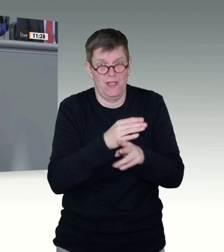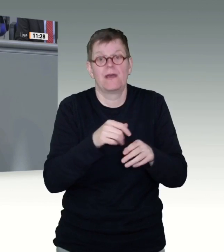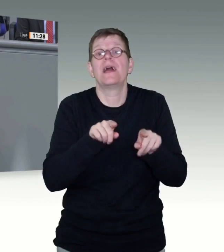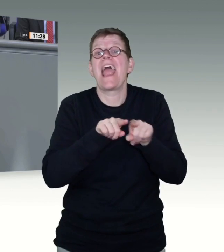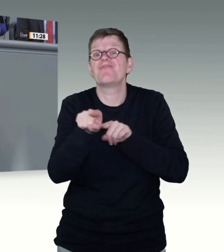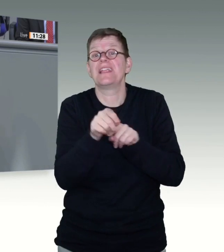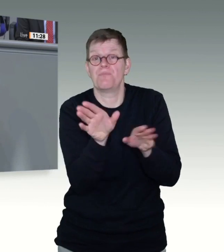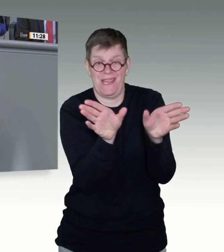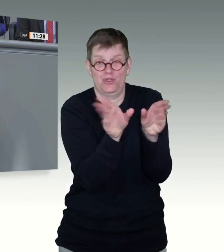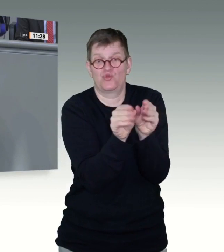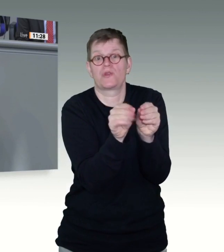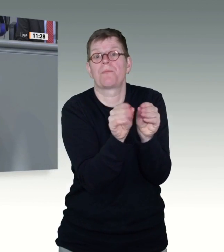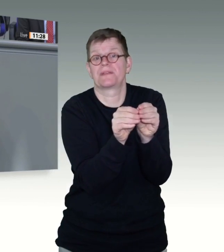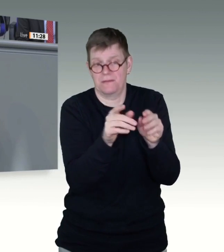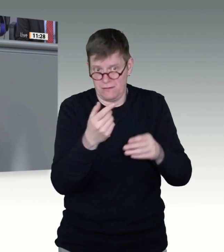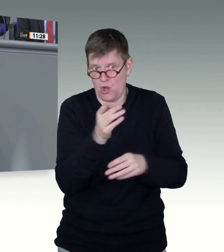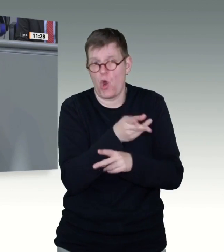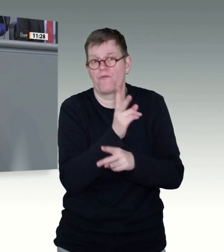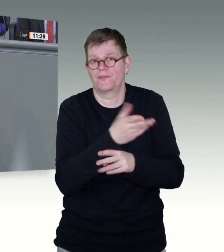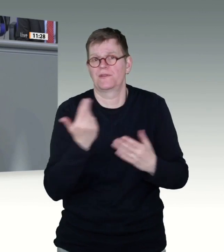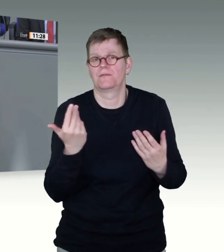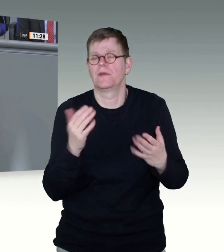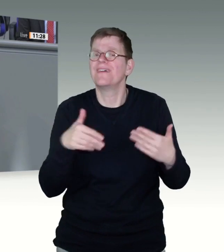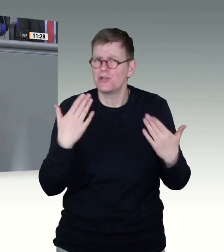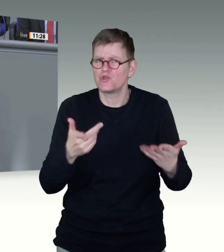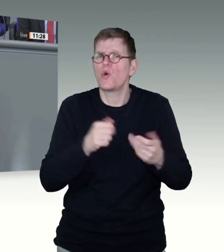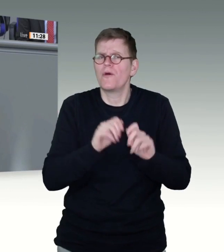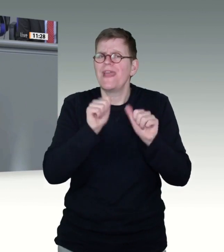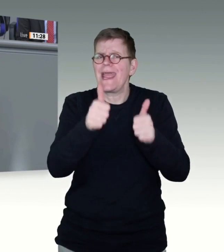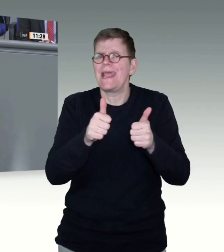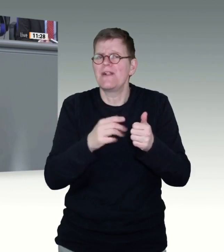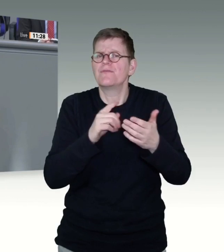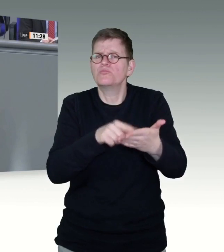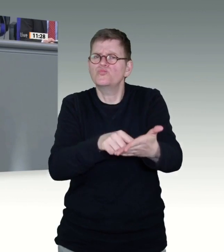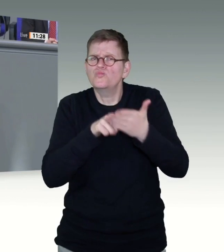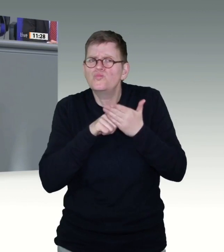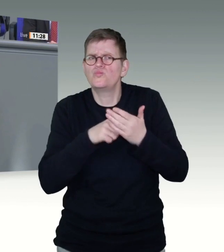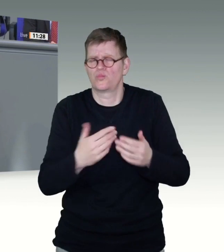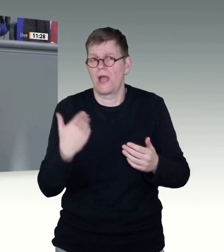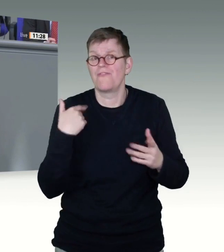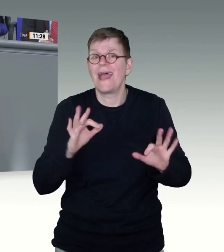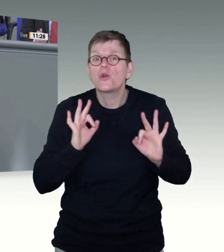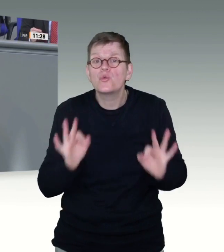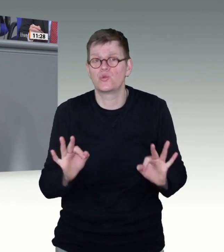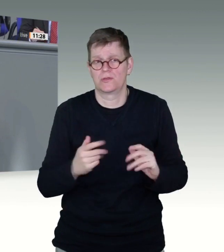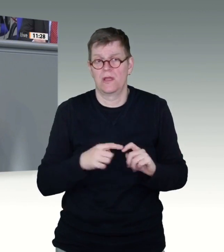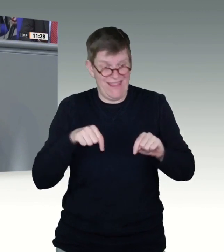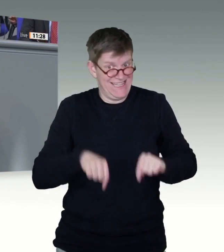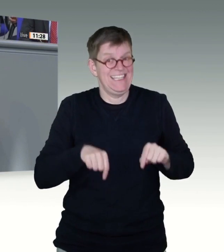hier bekommen, ganz hilfreich, wenn sie dann auch in den Bundesländern ankommen würden, wo man selber